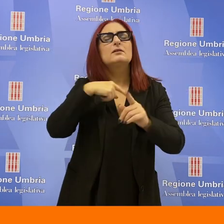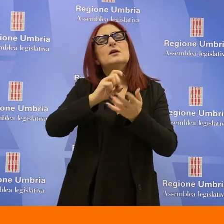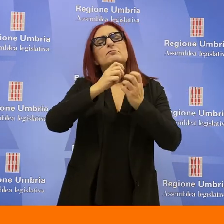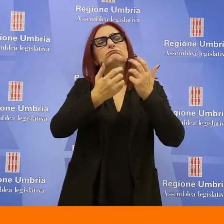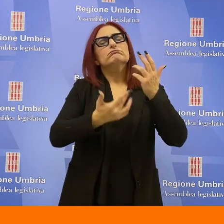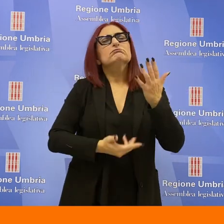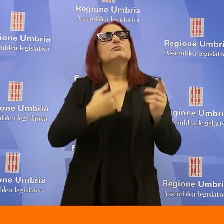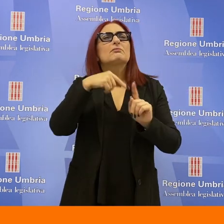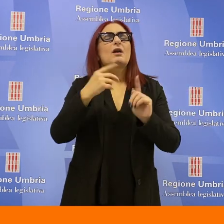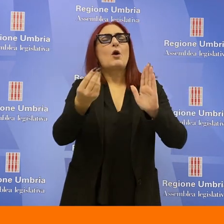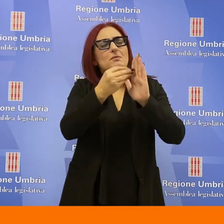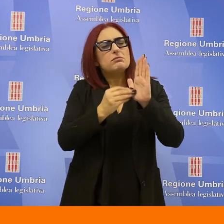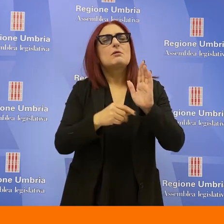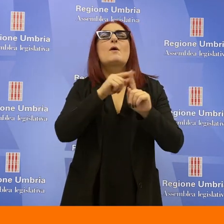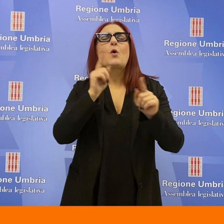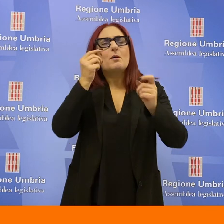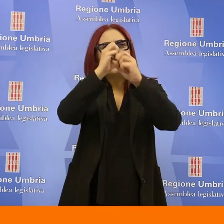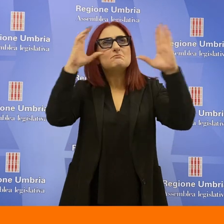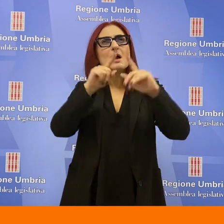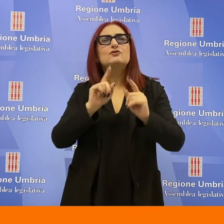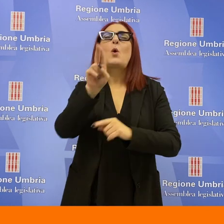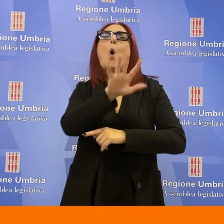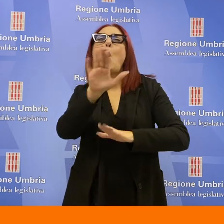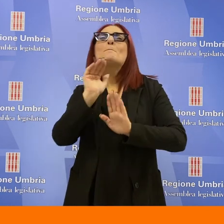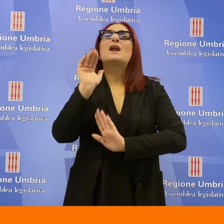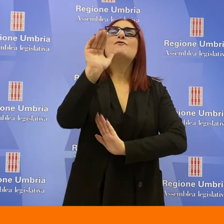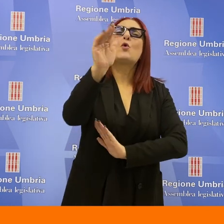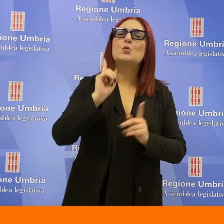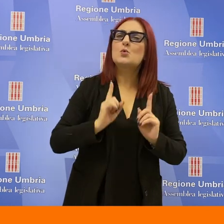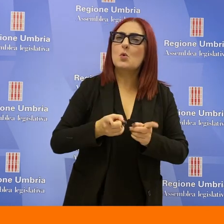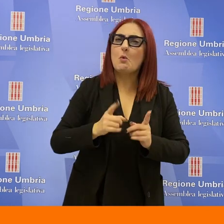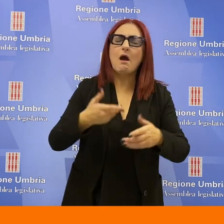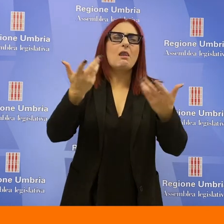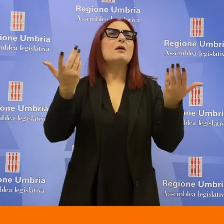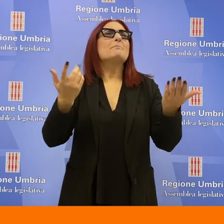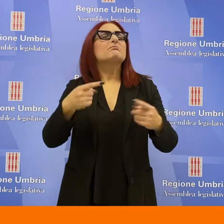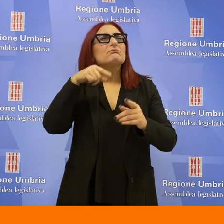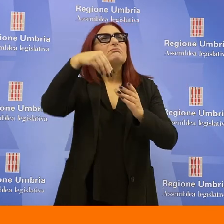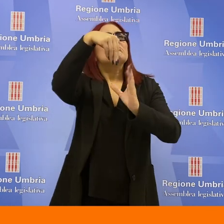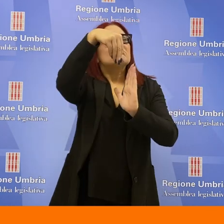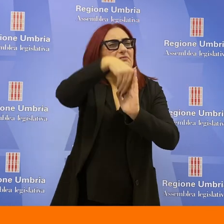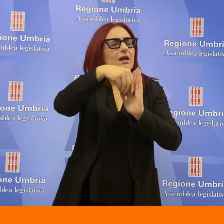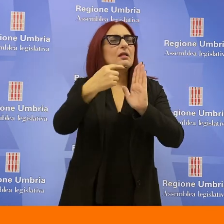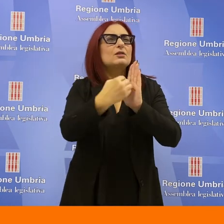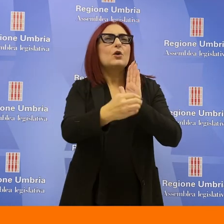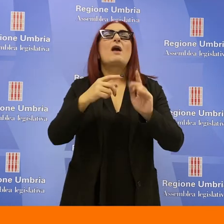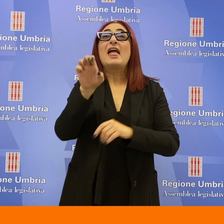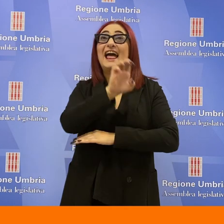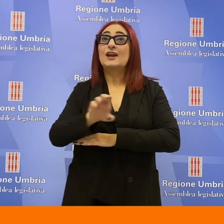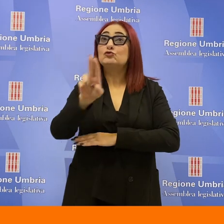una serie di elementi che provano a immaginare l'Umbria nei prossimi anni dentro i quali la regione